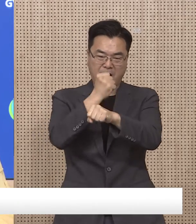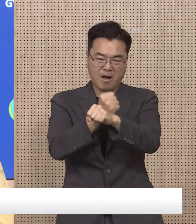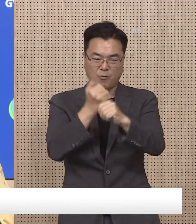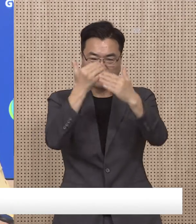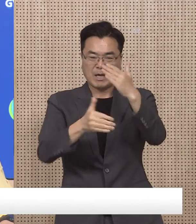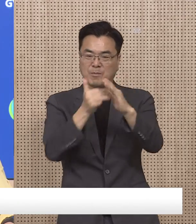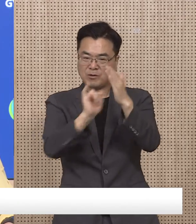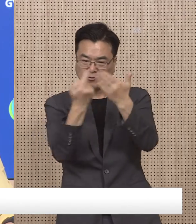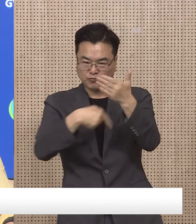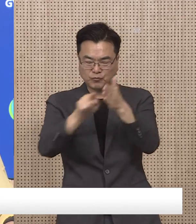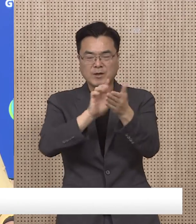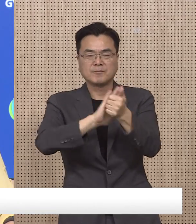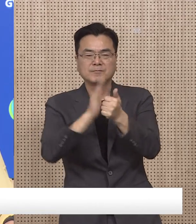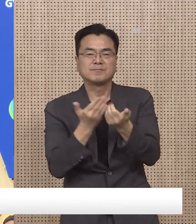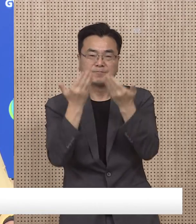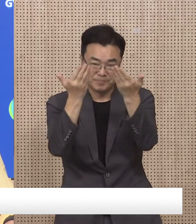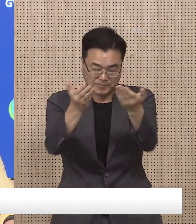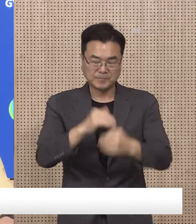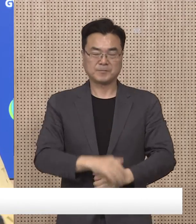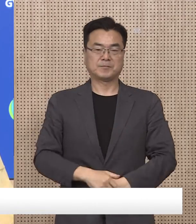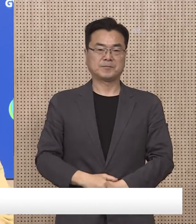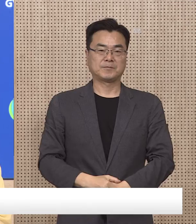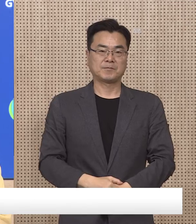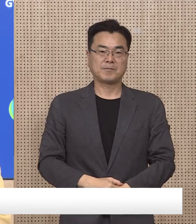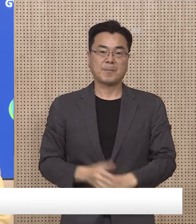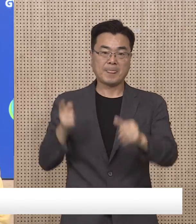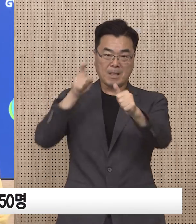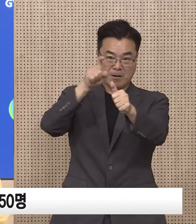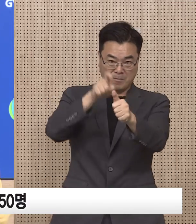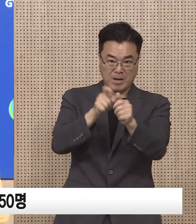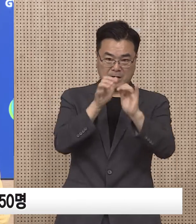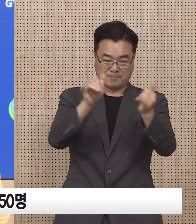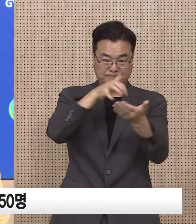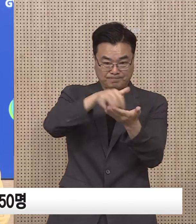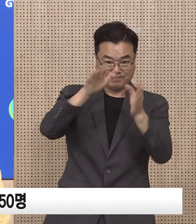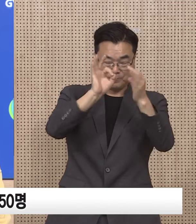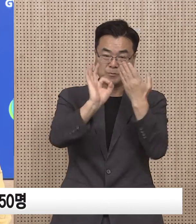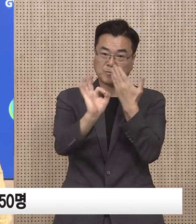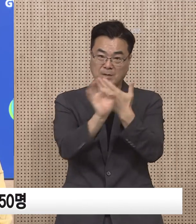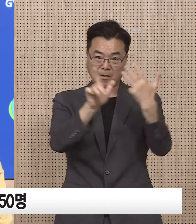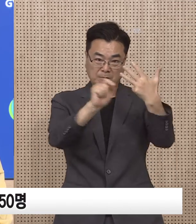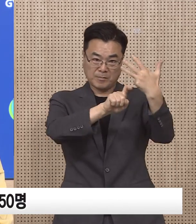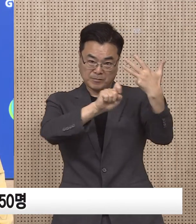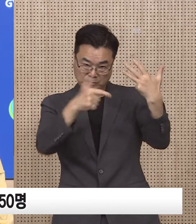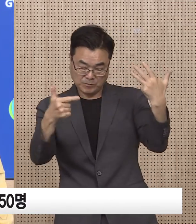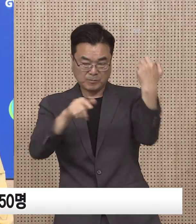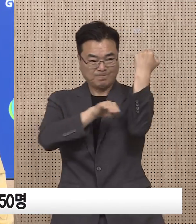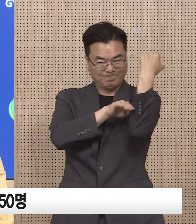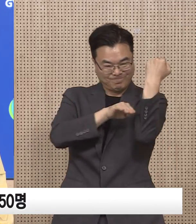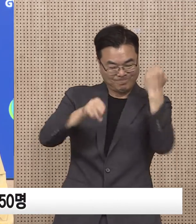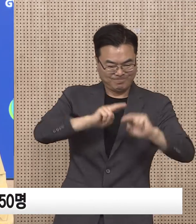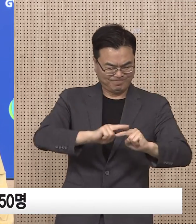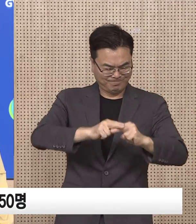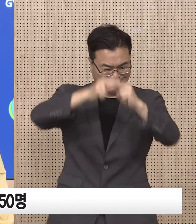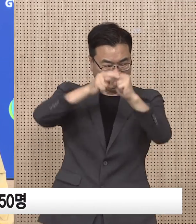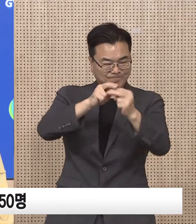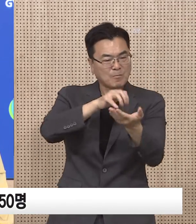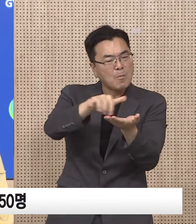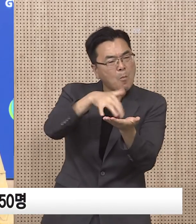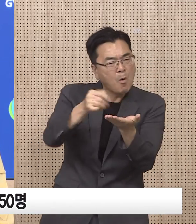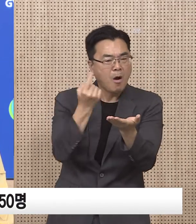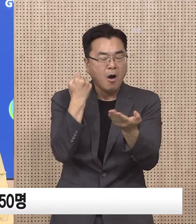애도의 말씀을 드립니다. 다음은 경기도 확진자 발생 현황입니다. 8월 16일 0시 기준 경기도 누적 확진자 수는